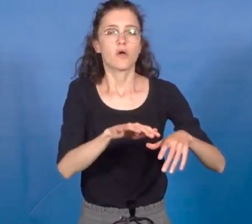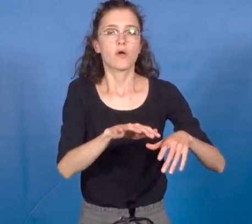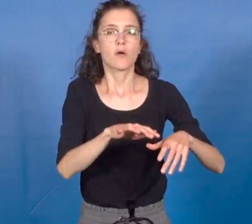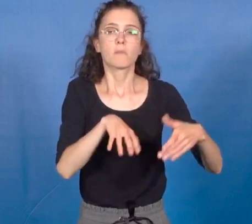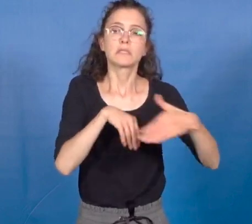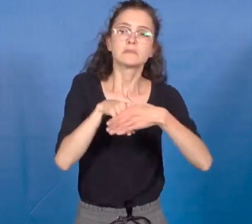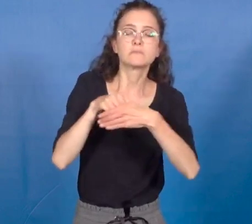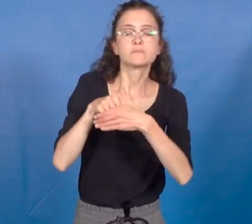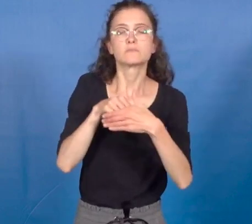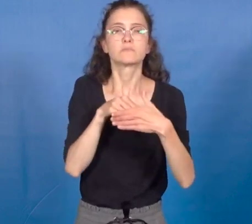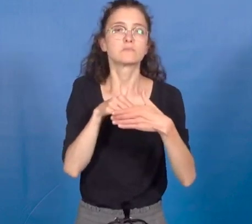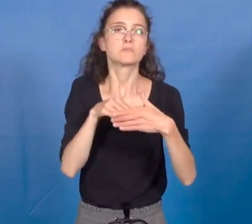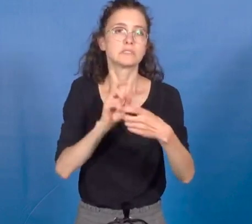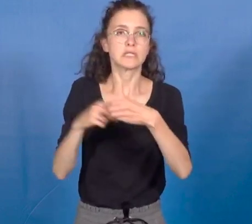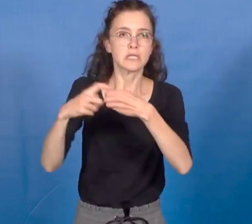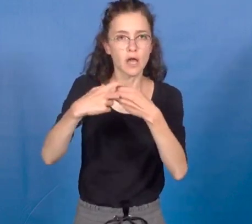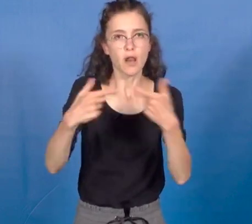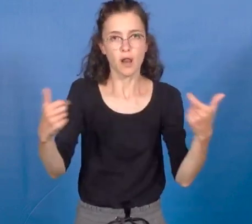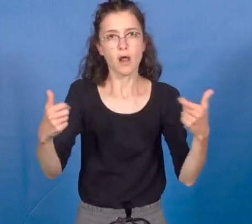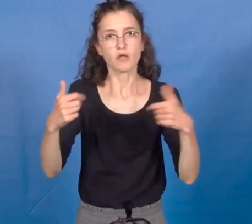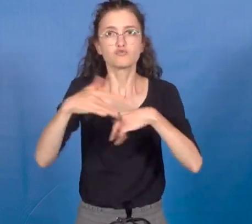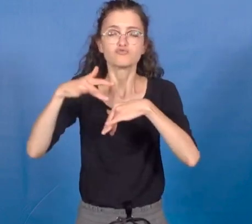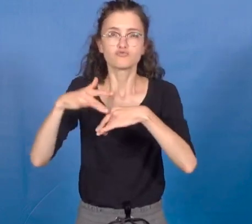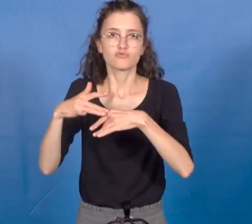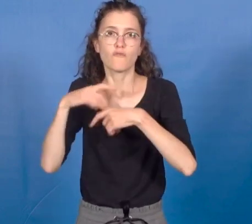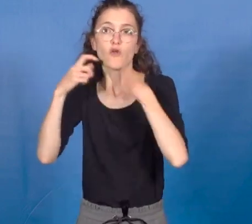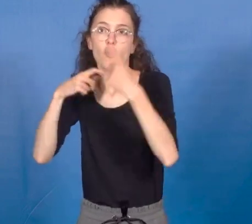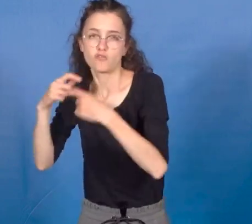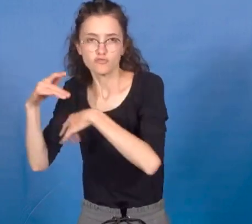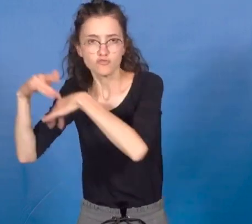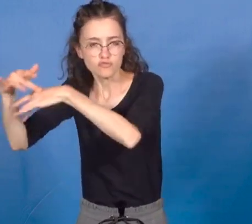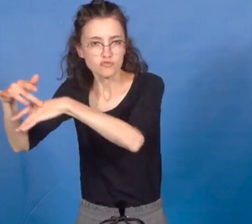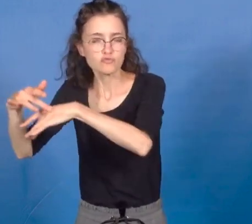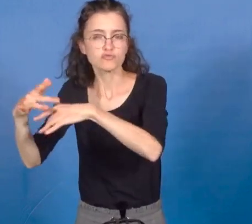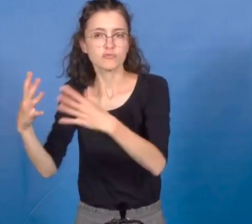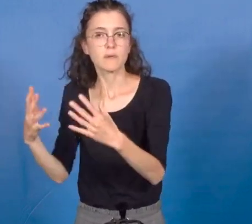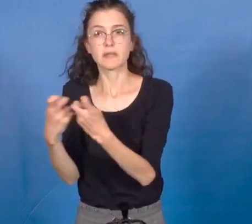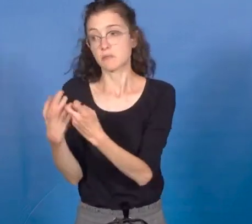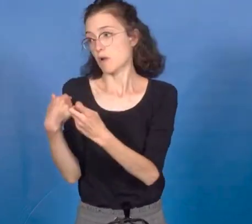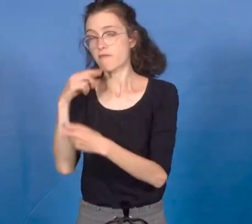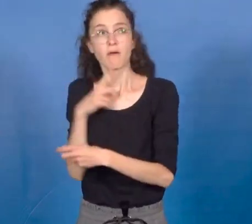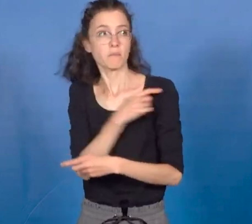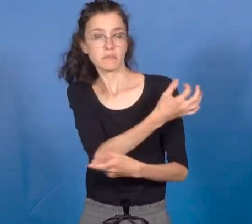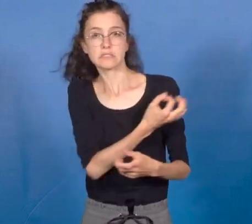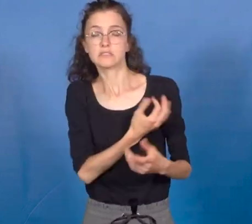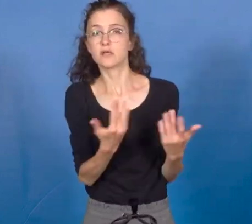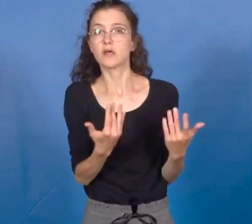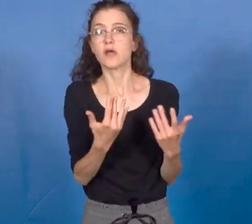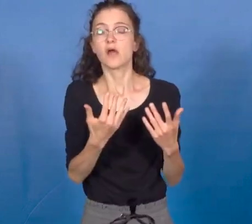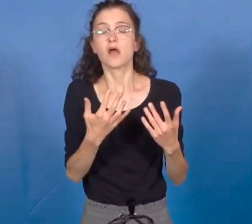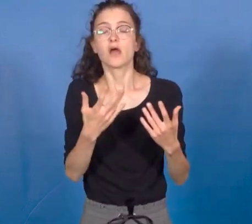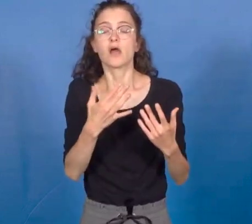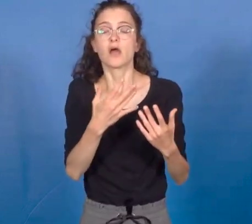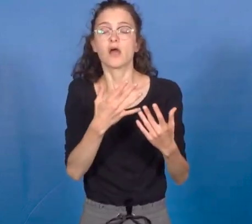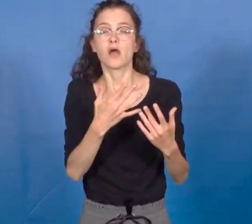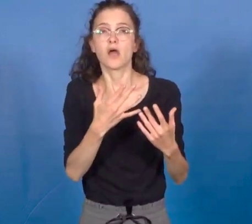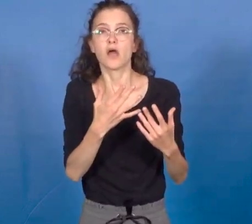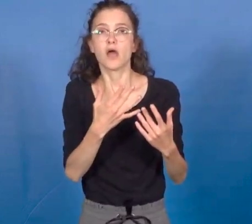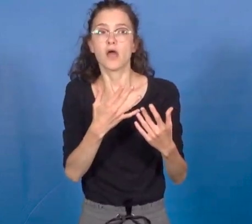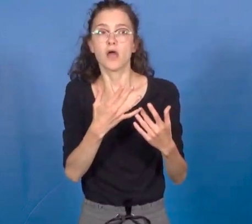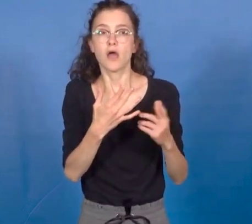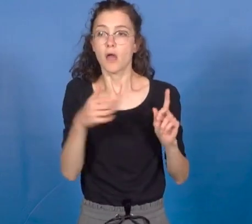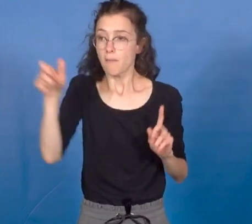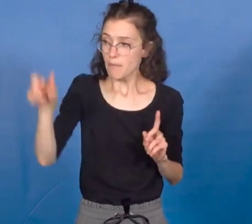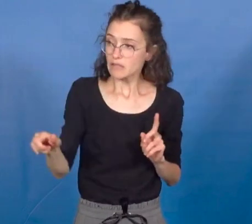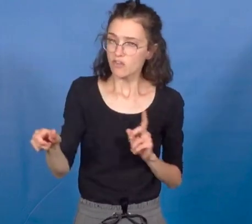été rappelé par Asilis, la violence aux personnes n'est pas comparable à la dégradation